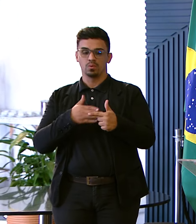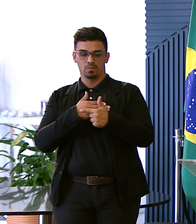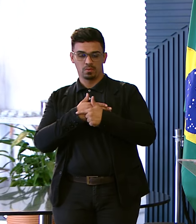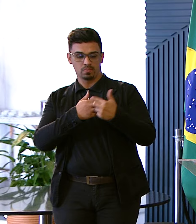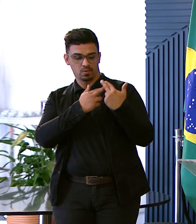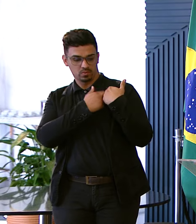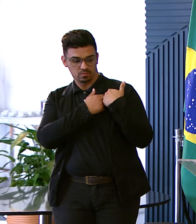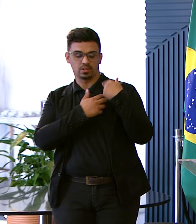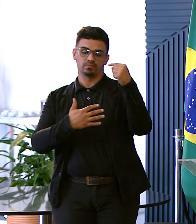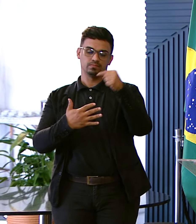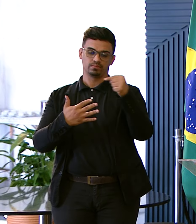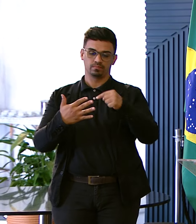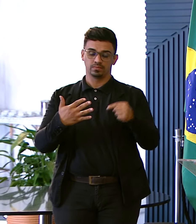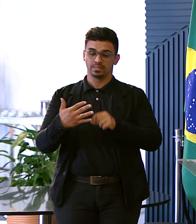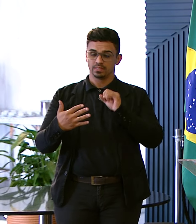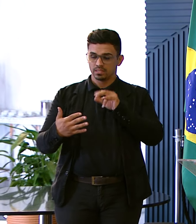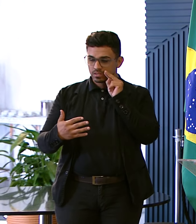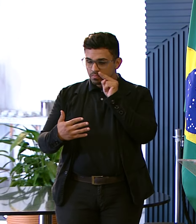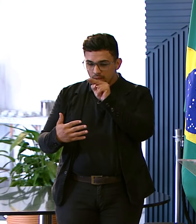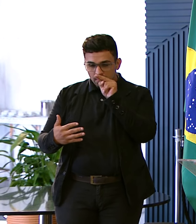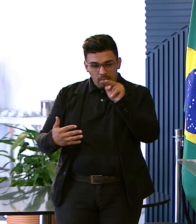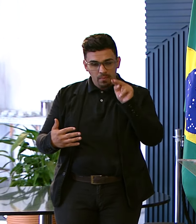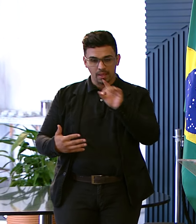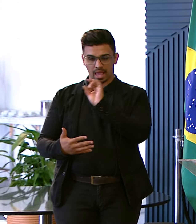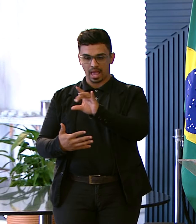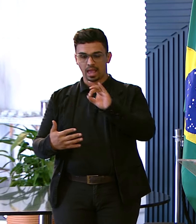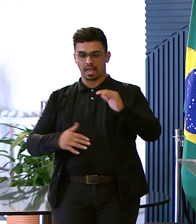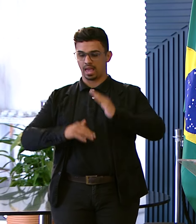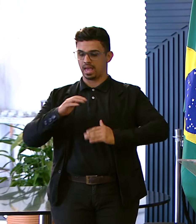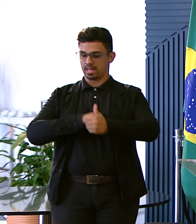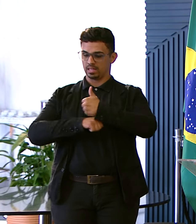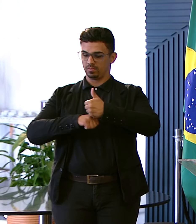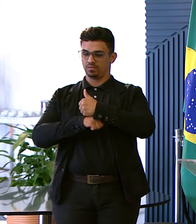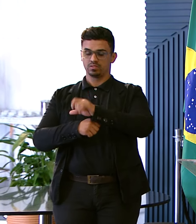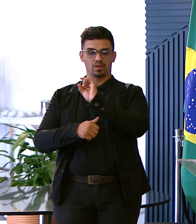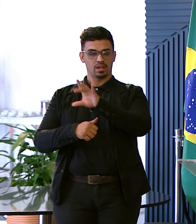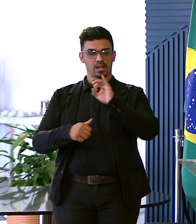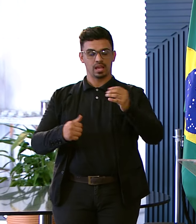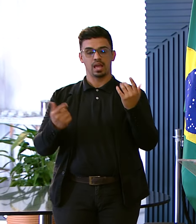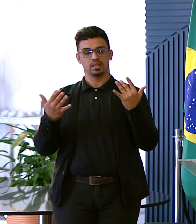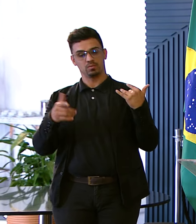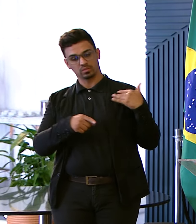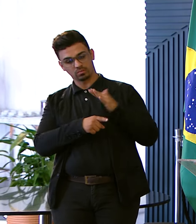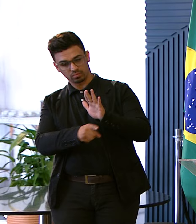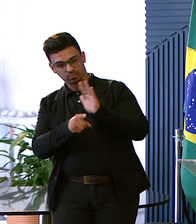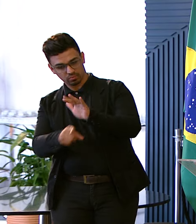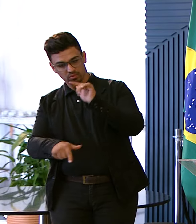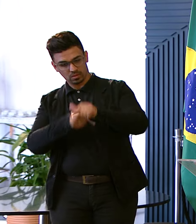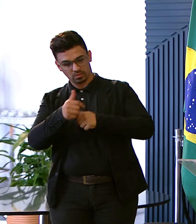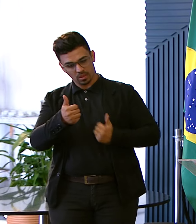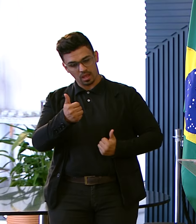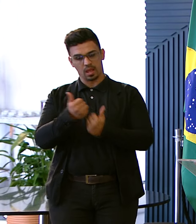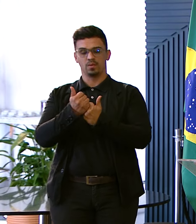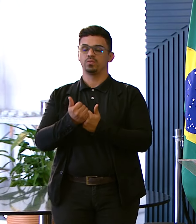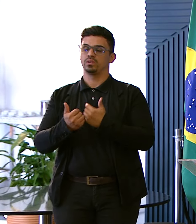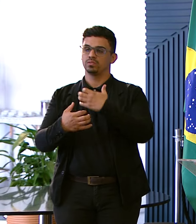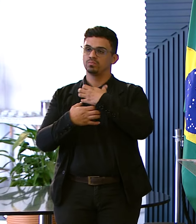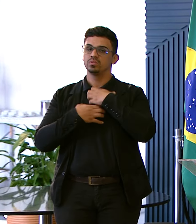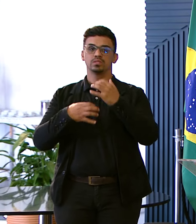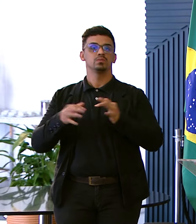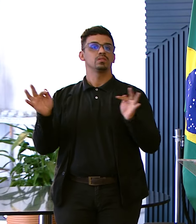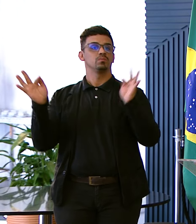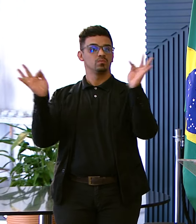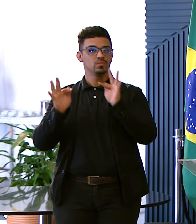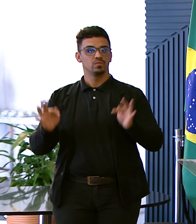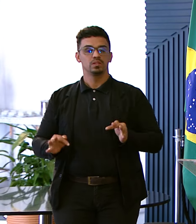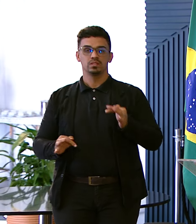consegue Ver isso Em cada profissional Em cada mão Que está ali no Sofia Apoiando aquele momento Eu fico muito feliz Como